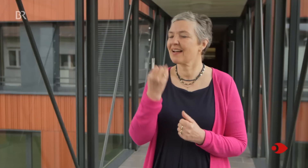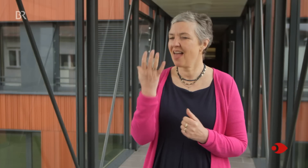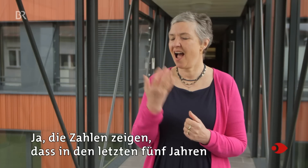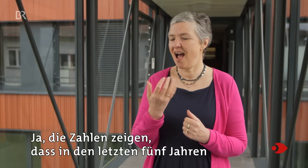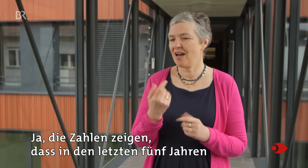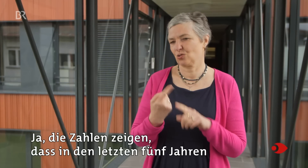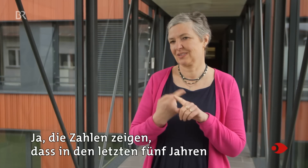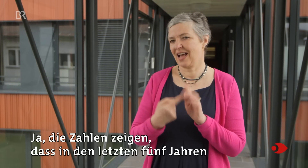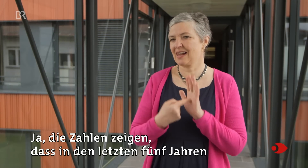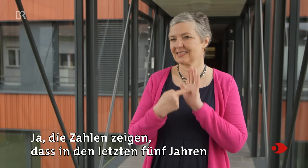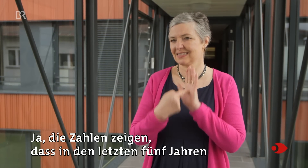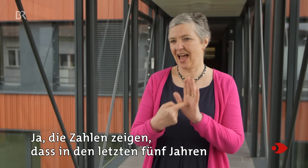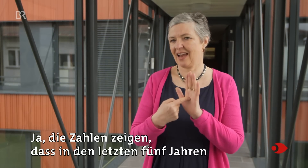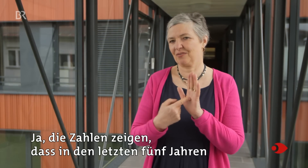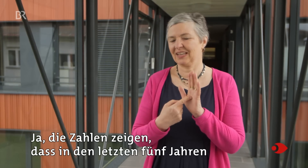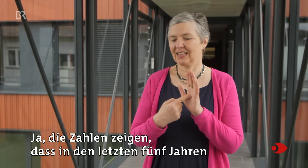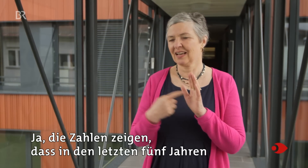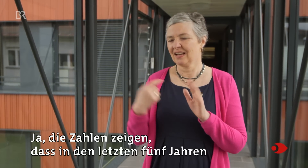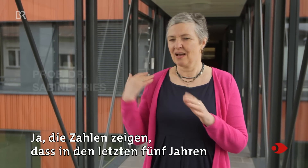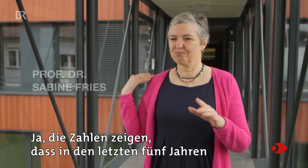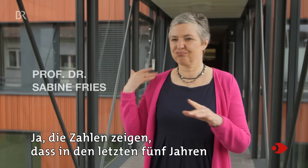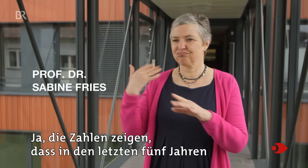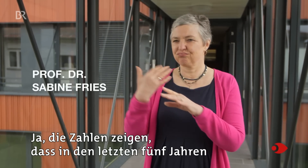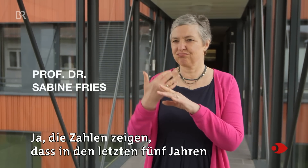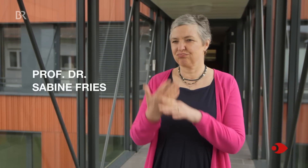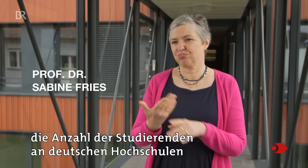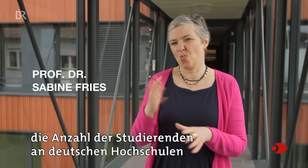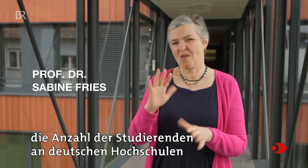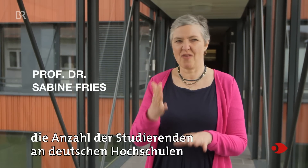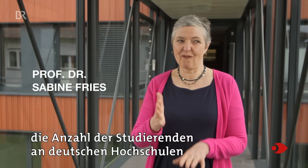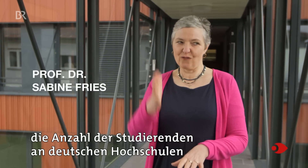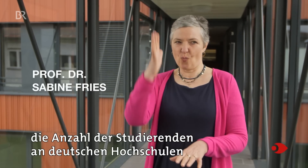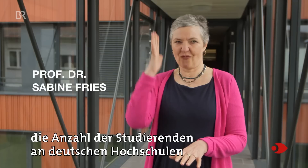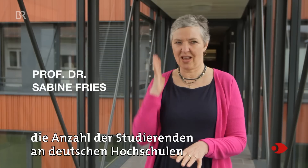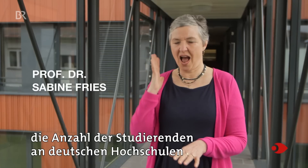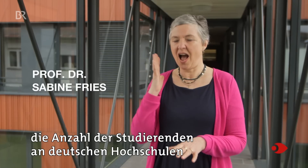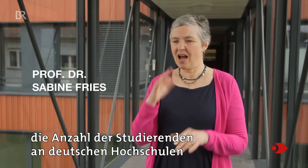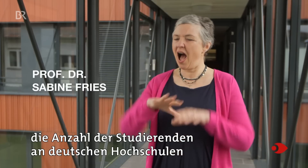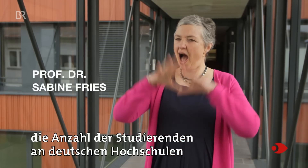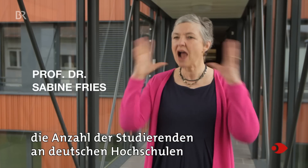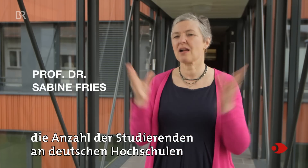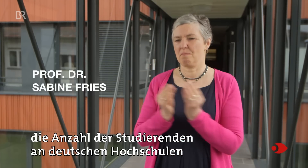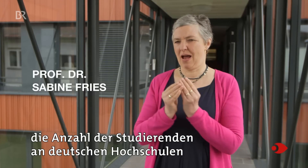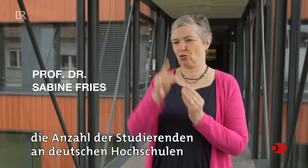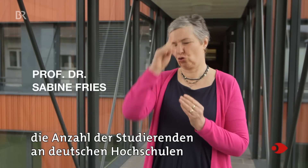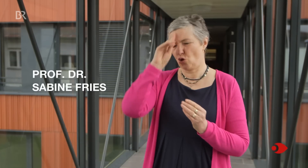Ja, die Zahlen zeigen, dass in den letzten fünf Jahren die Anzahl der Studierenden an deutschen Hochschulen